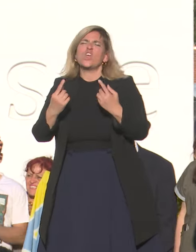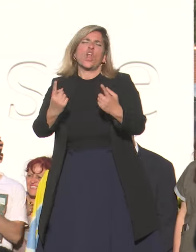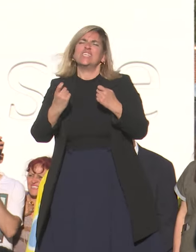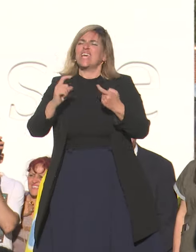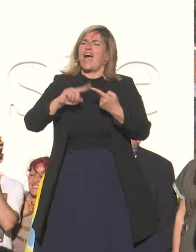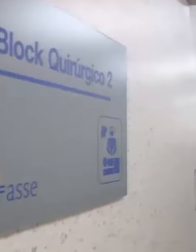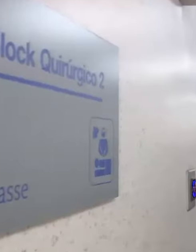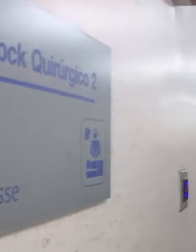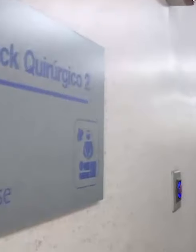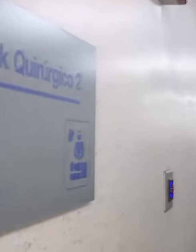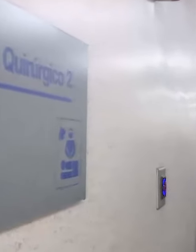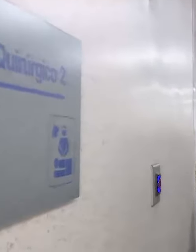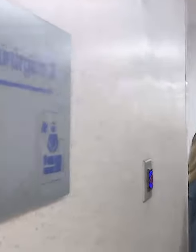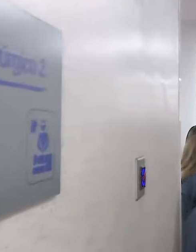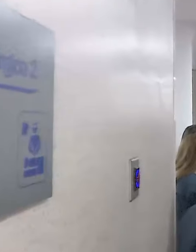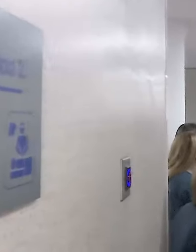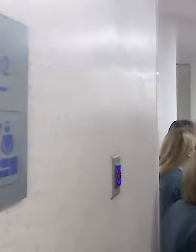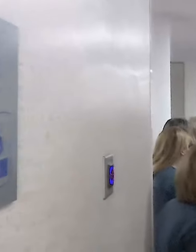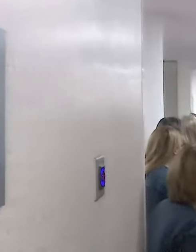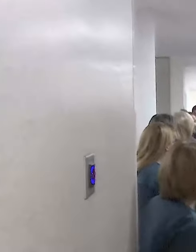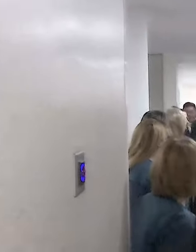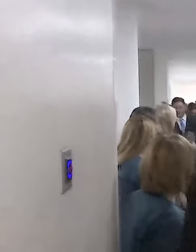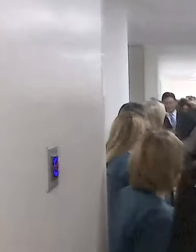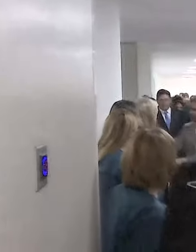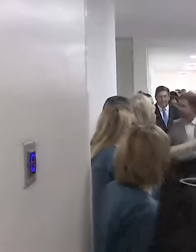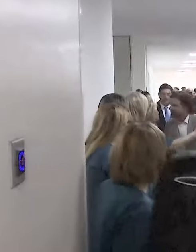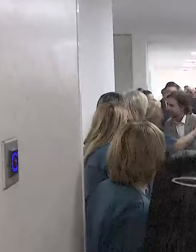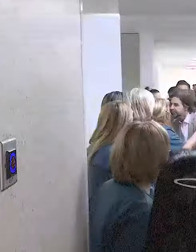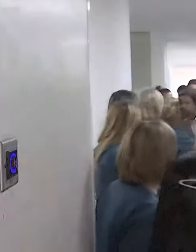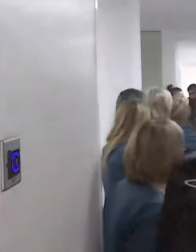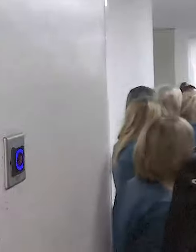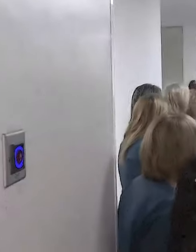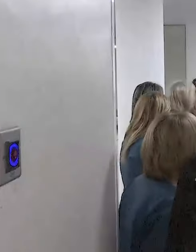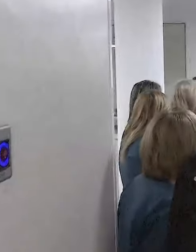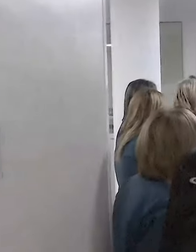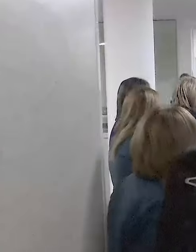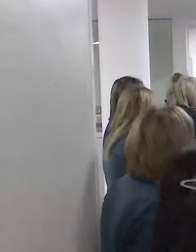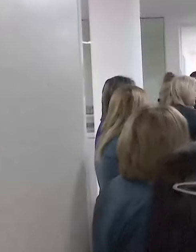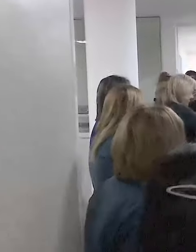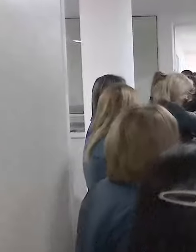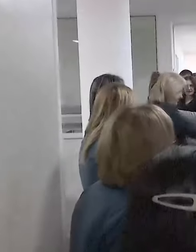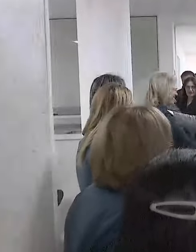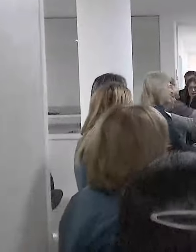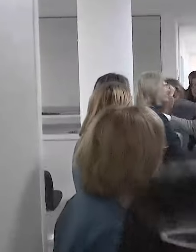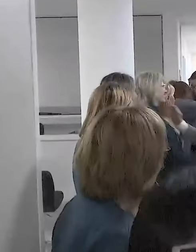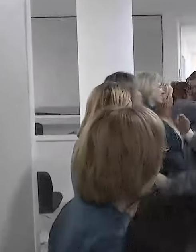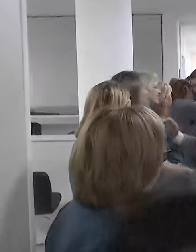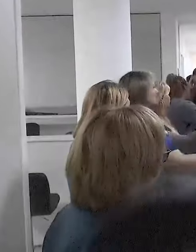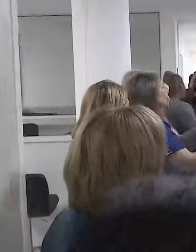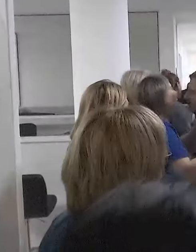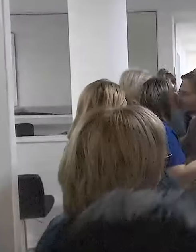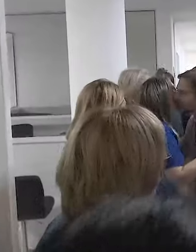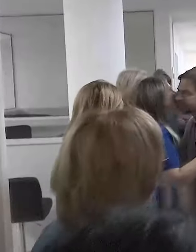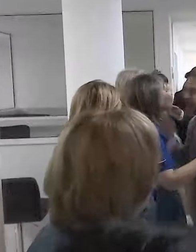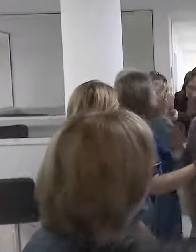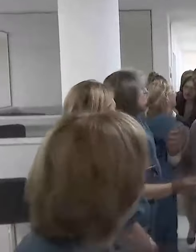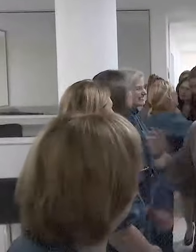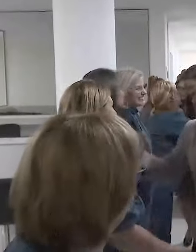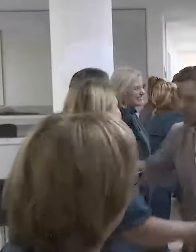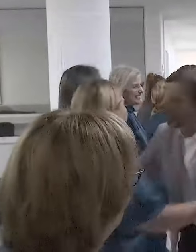algún programa con el Mides, ya lo pueden hacer dentro del propio servicio. Y lo mismo con el Ministerio del Interior.